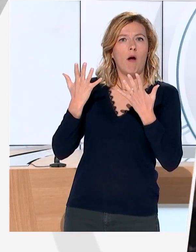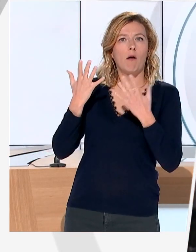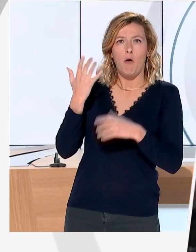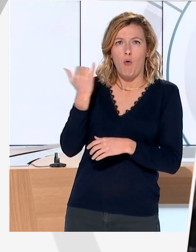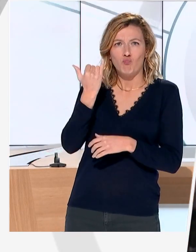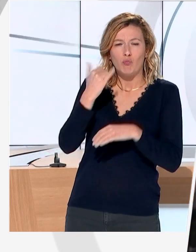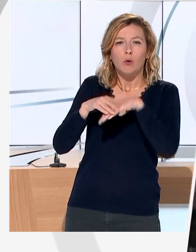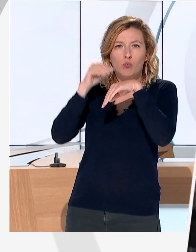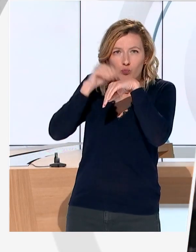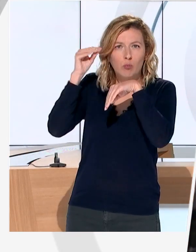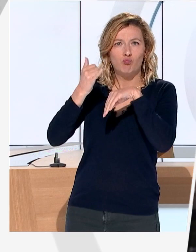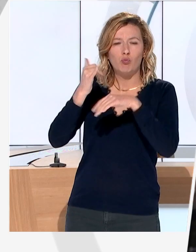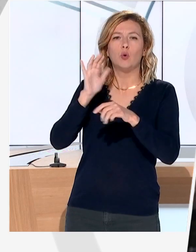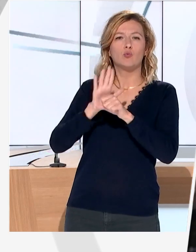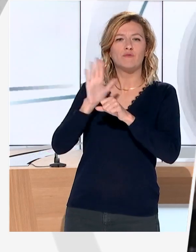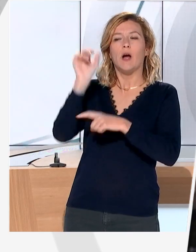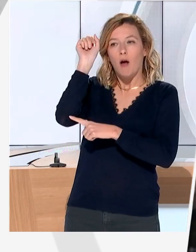-main. Une simple inquinaison de tête suffisait.